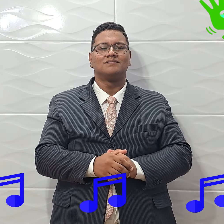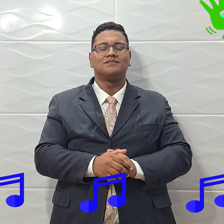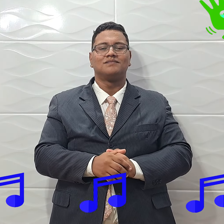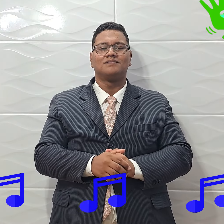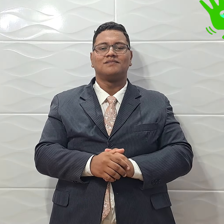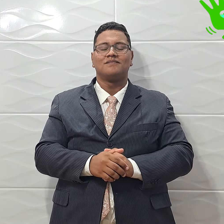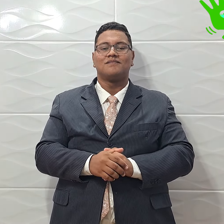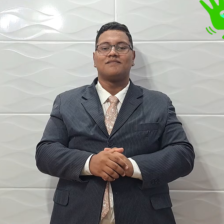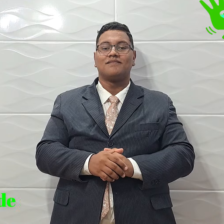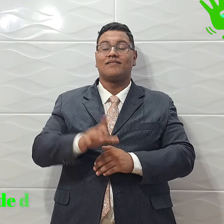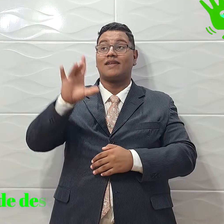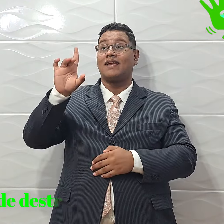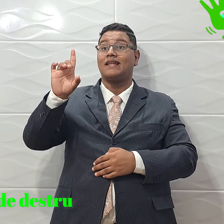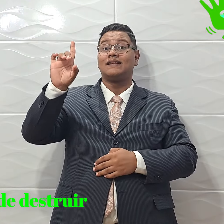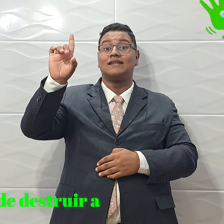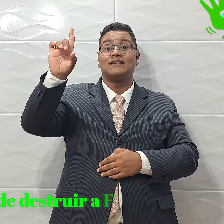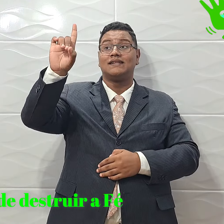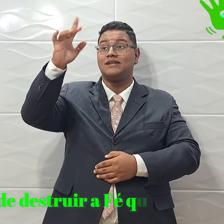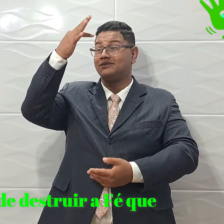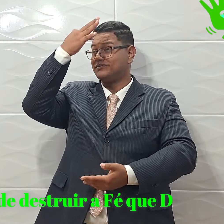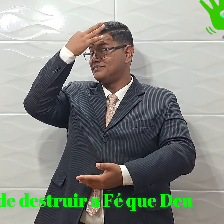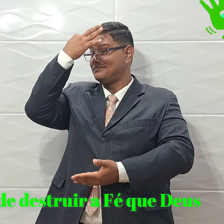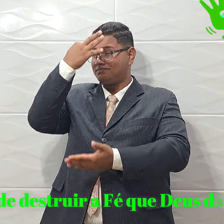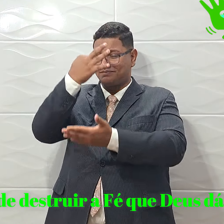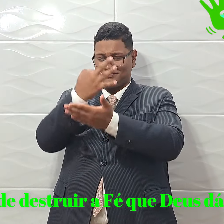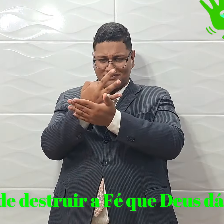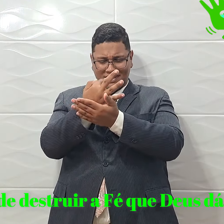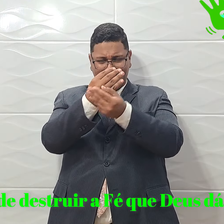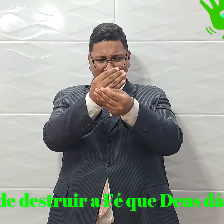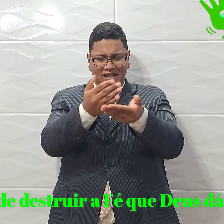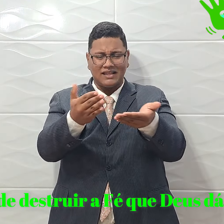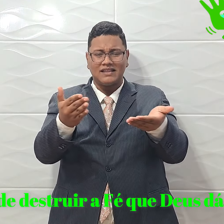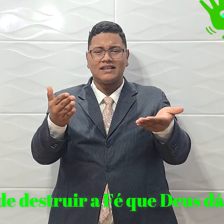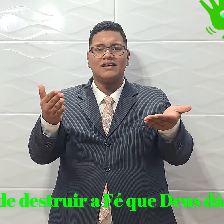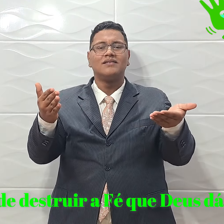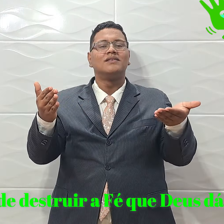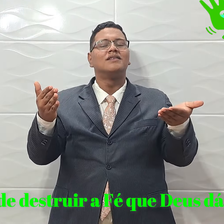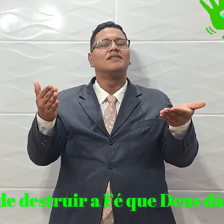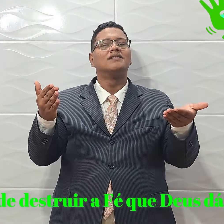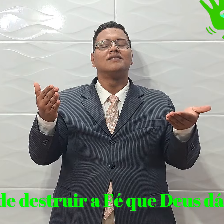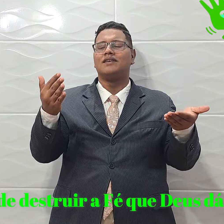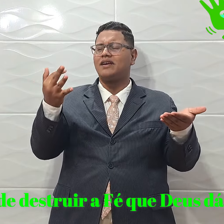Nada pode destruir a fé Que